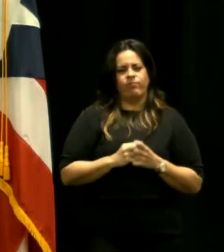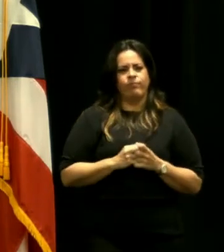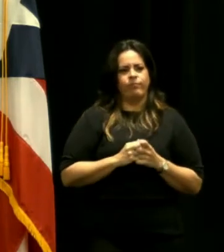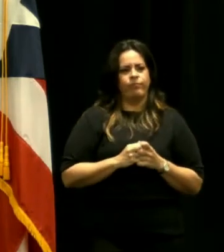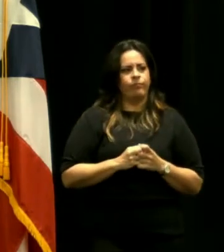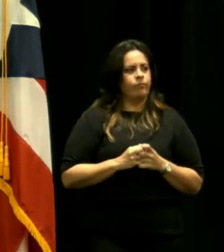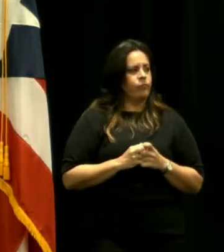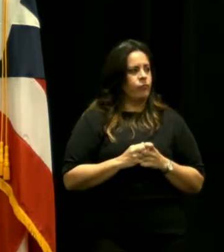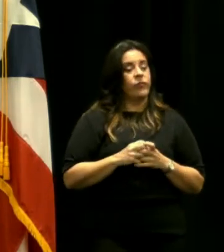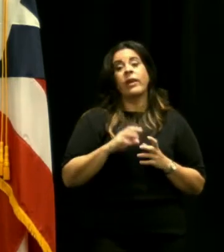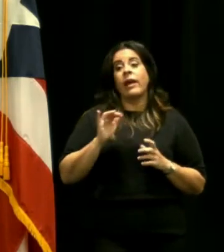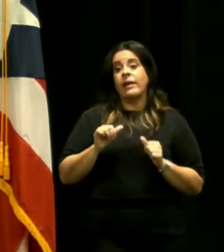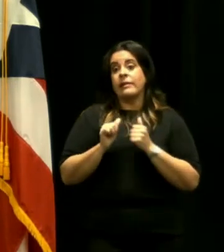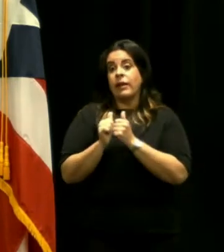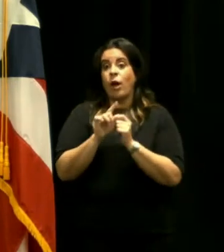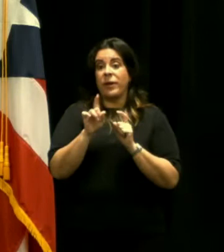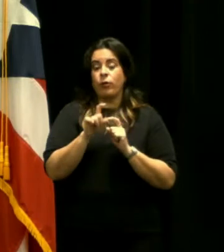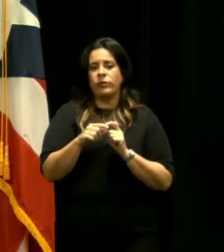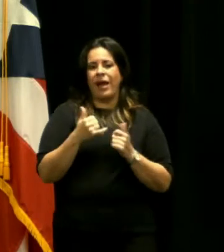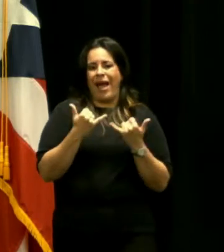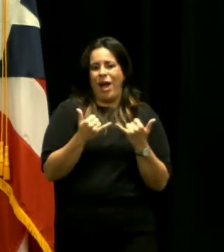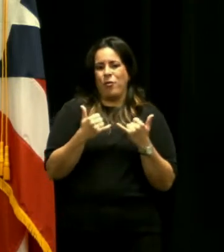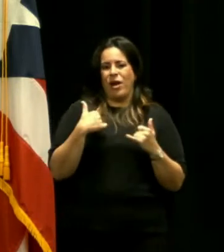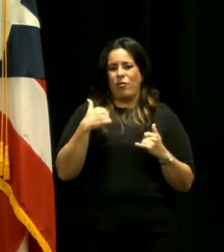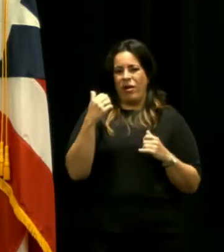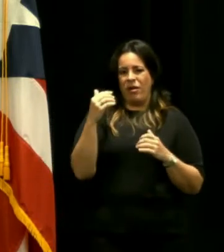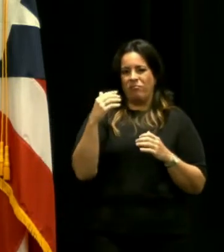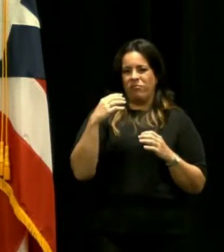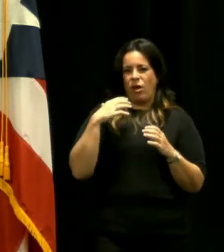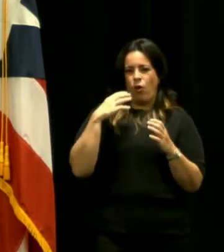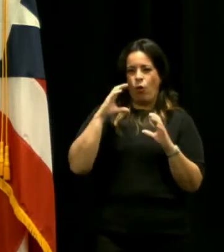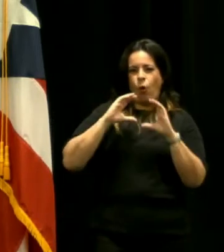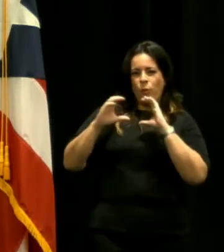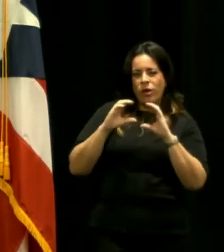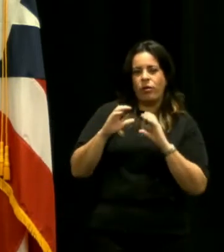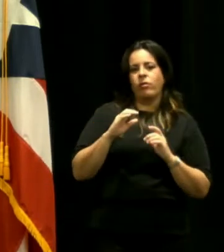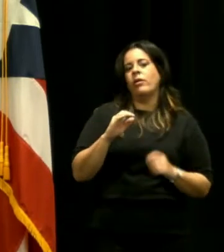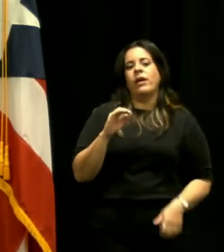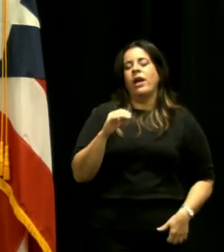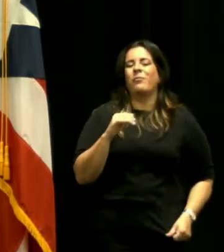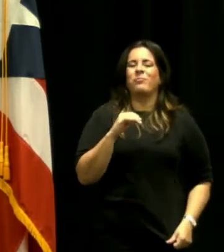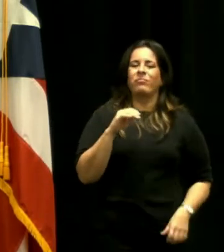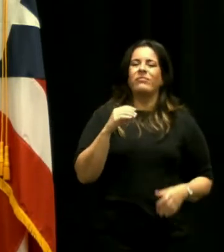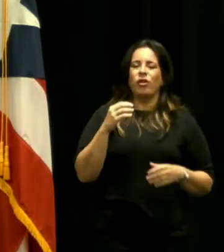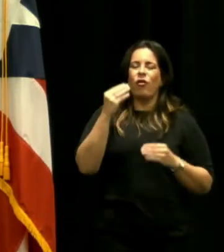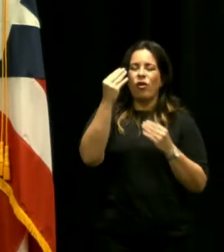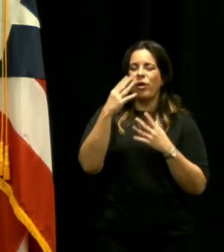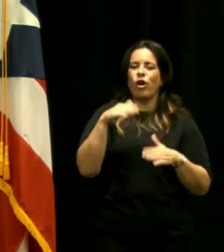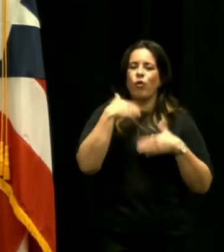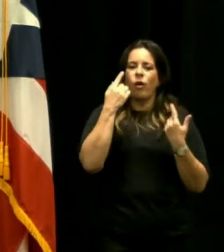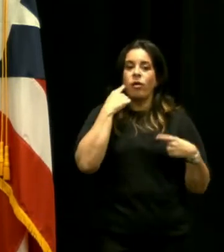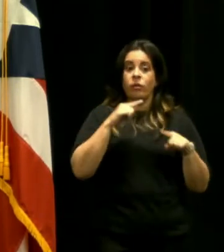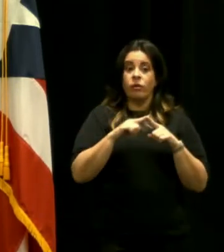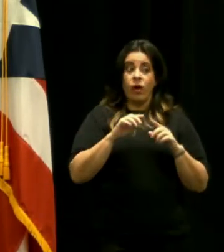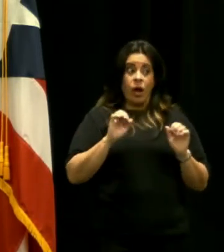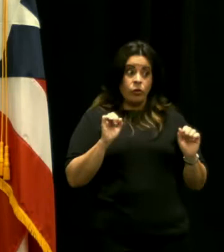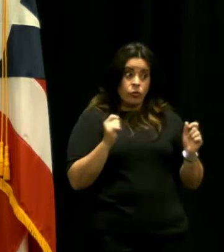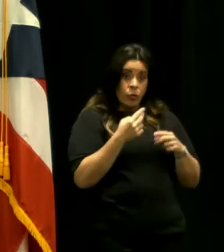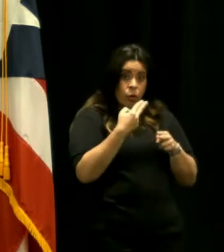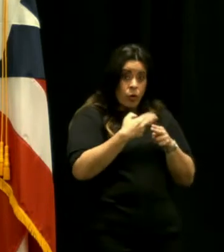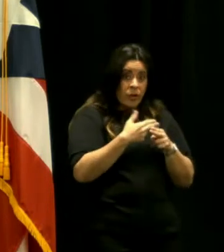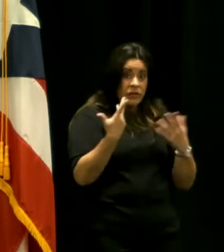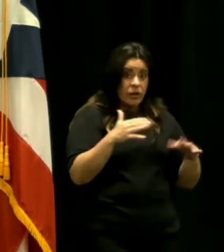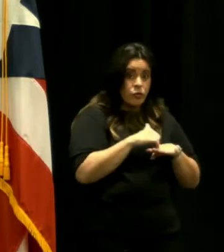gobernador dándole seguimiento a esa pregunta es que precisamente nos llegó el comunicado y efectivamente no hubo consenso entonces lo que indica en cuanto a todos los candidatos